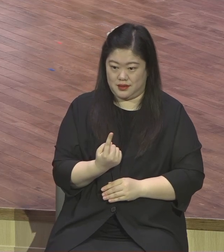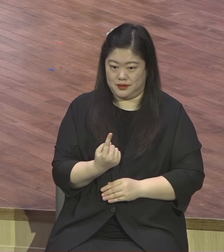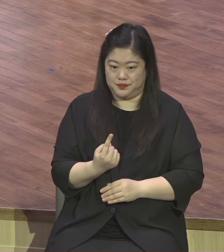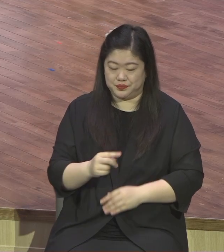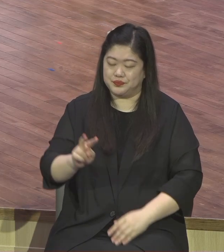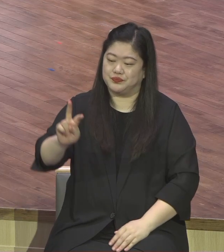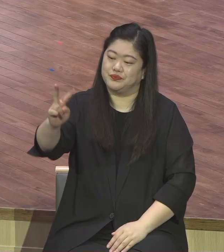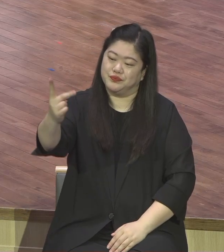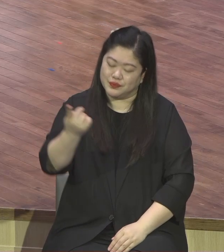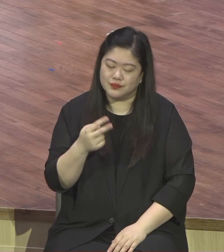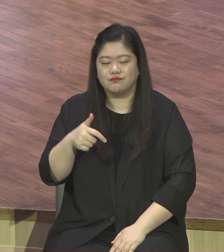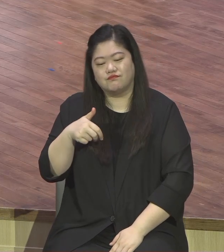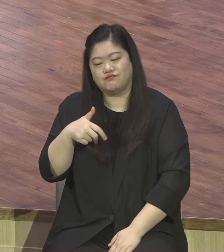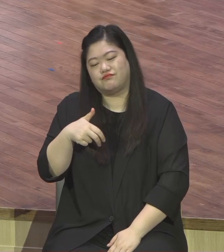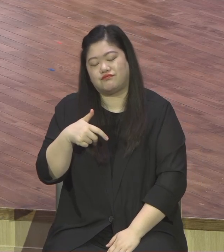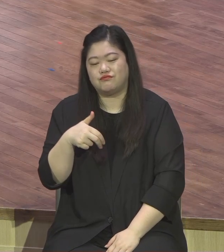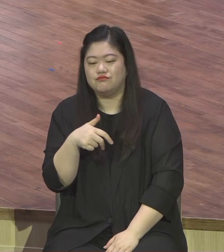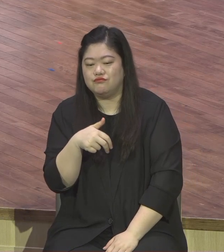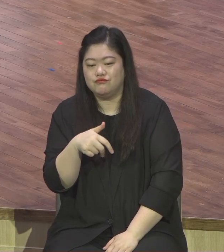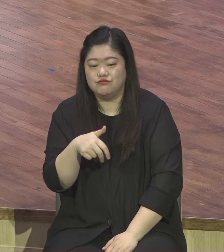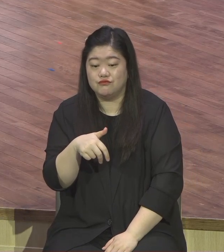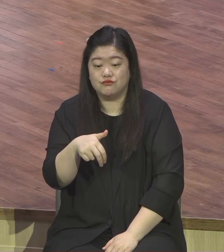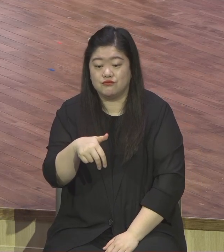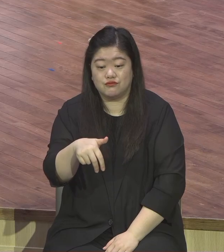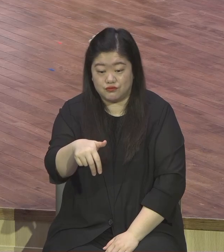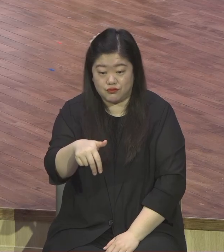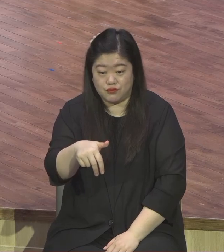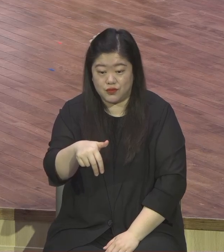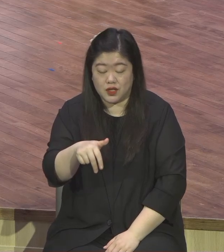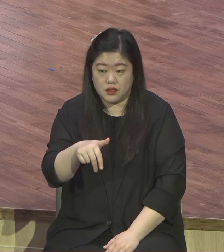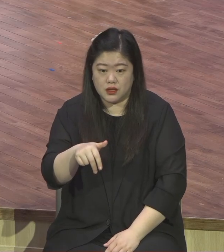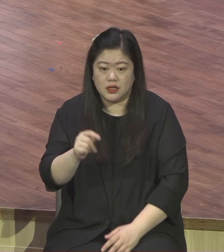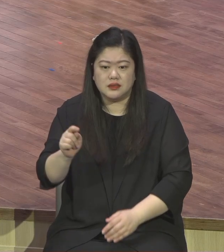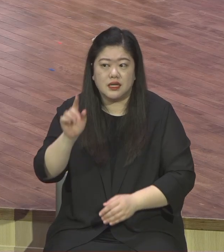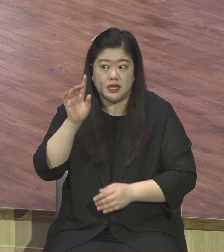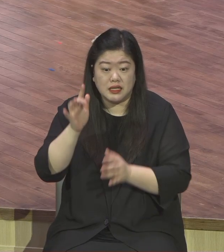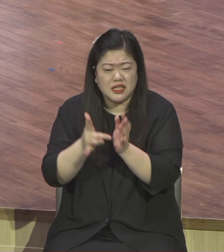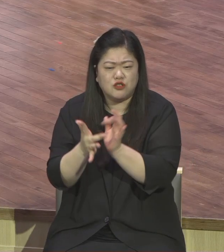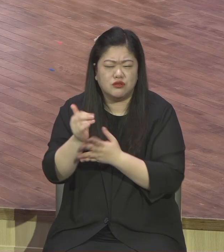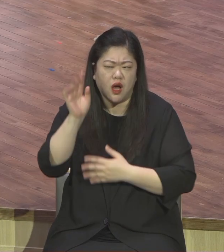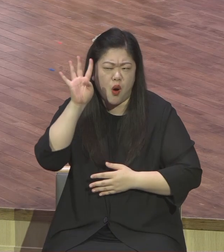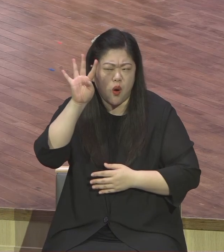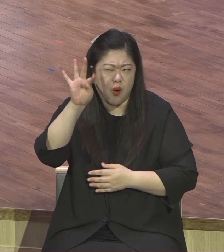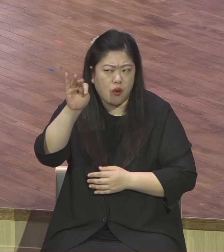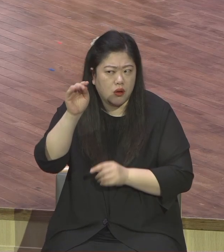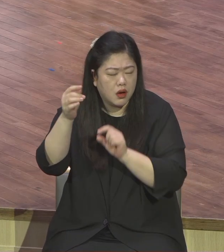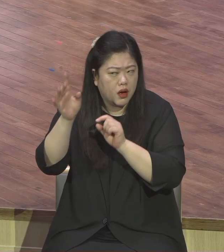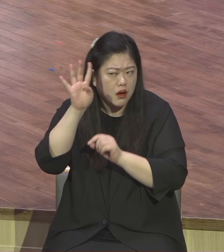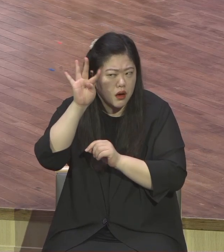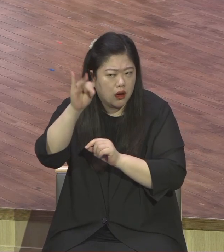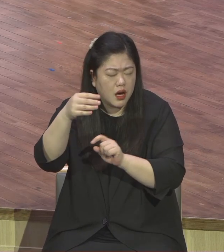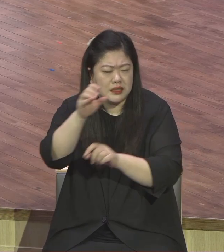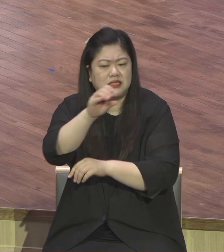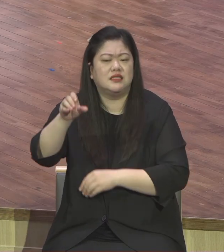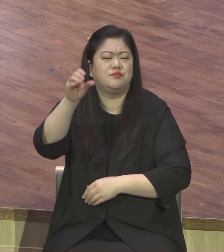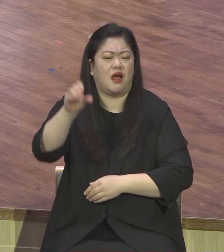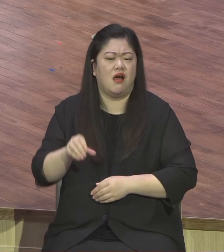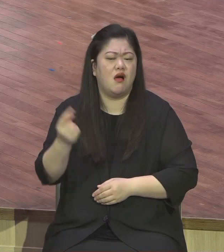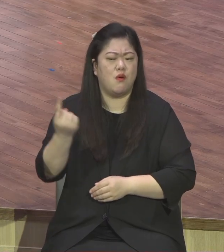중에 이제 며칠 후면 십자가를 지시하는 상황이고 얼마 남지 않은 시간 속에